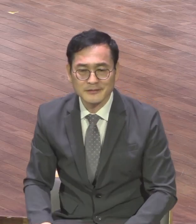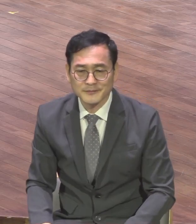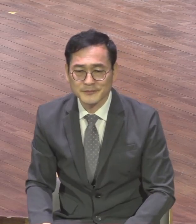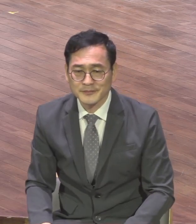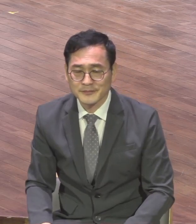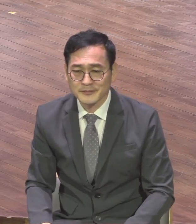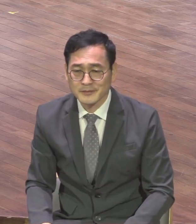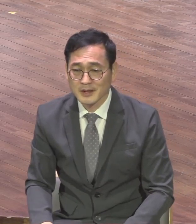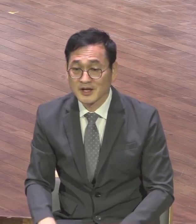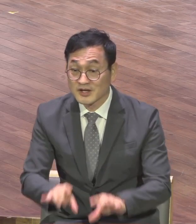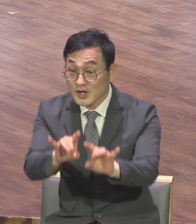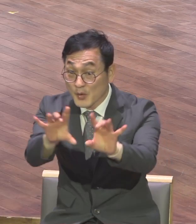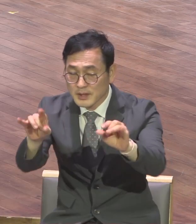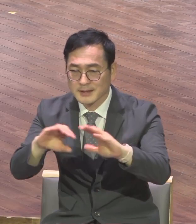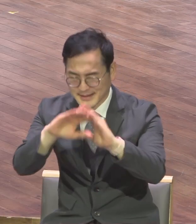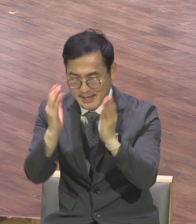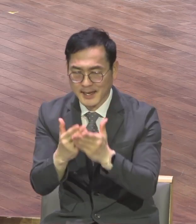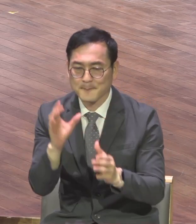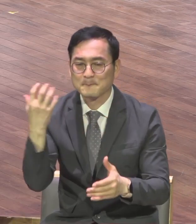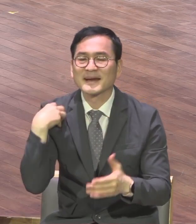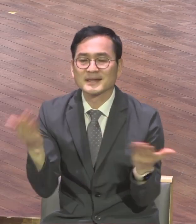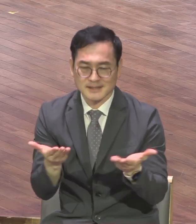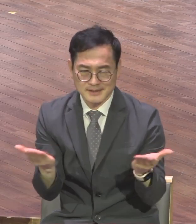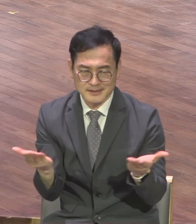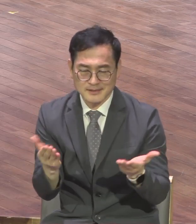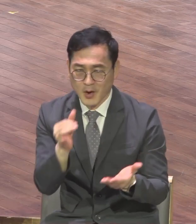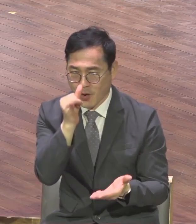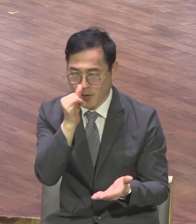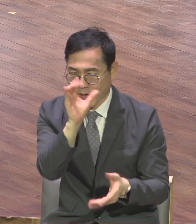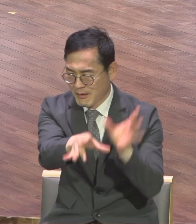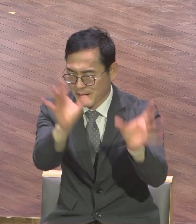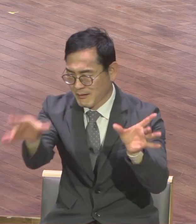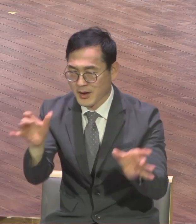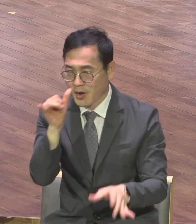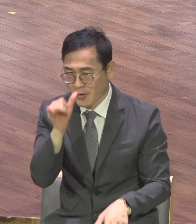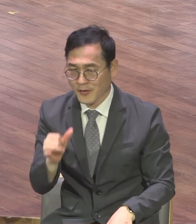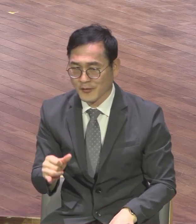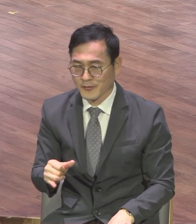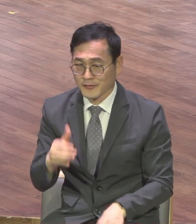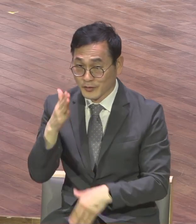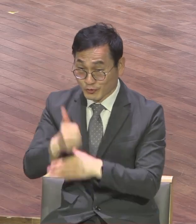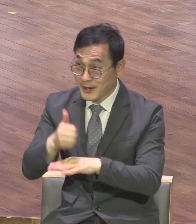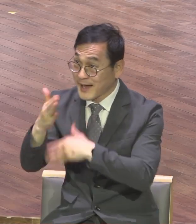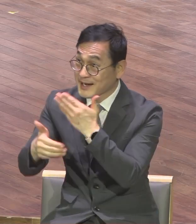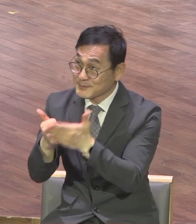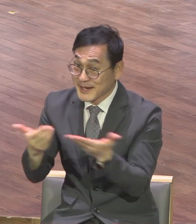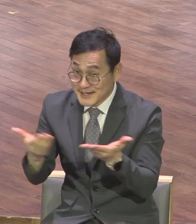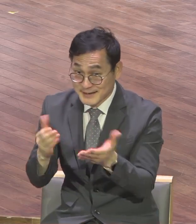것입니다 이런 응답을 받으시기를 제문으로 축복합니다 결론입니다